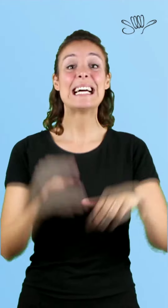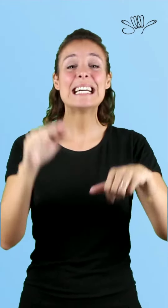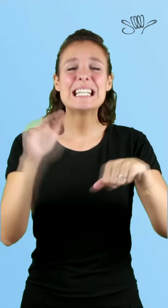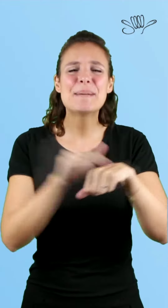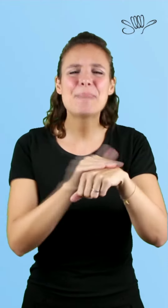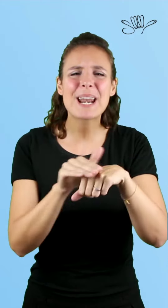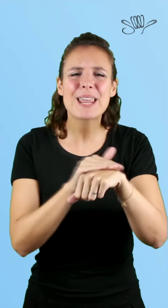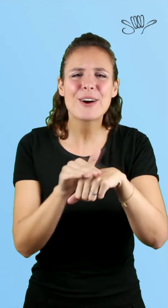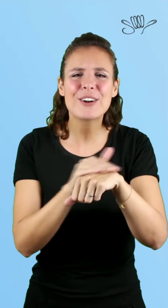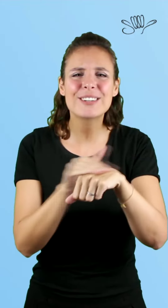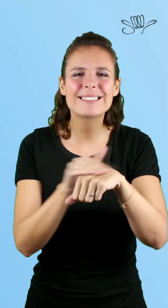¿Perdón?